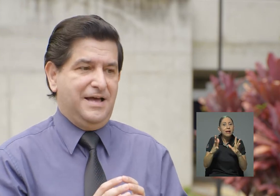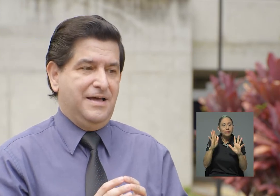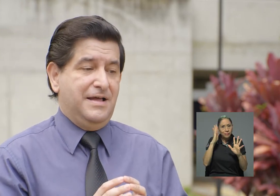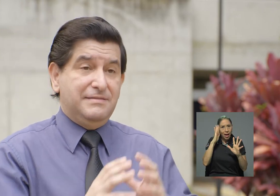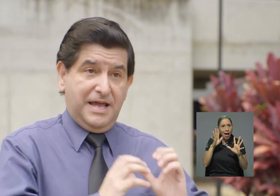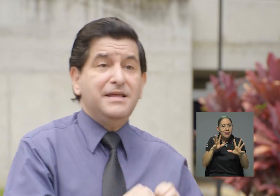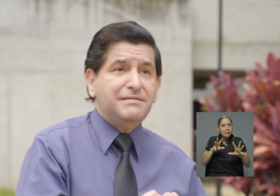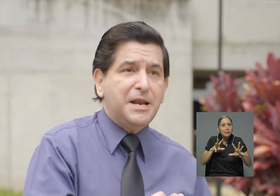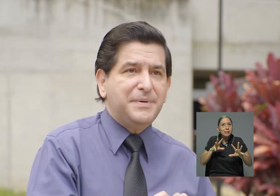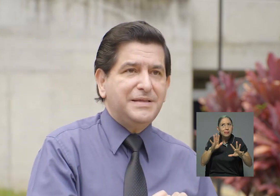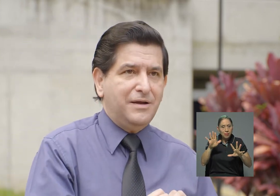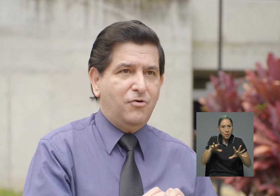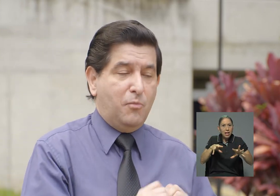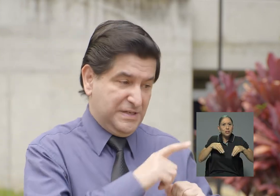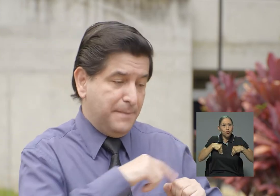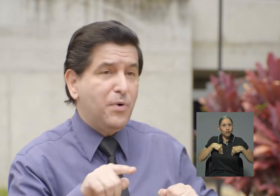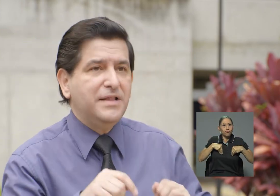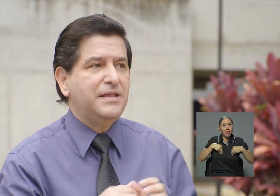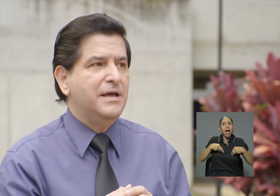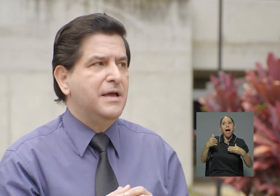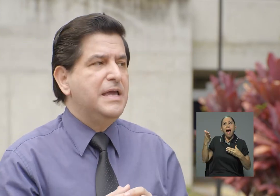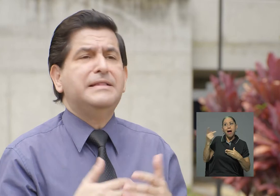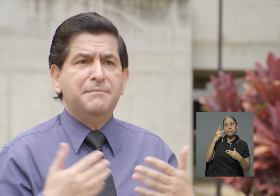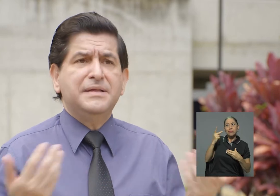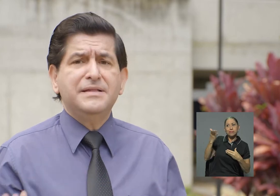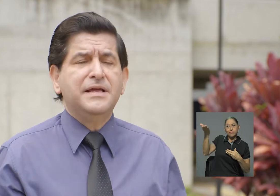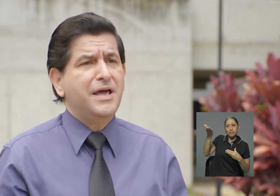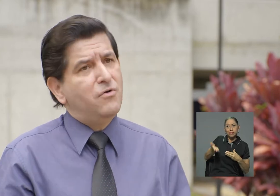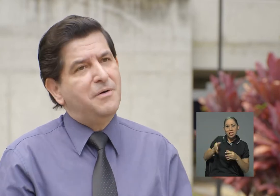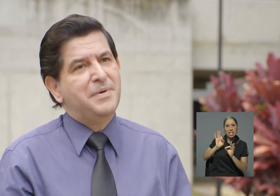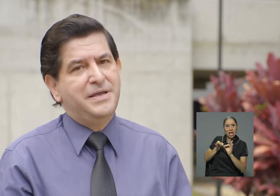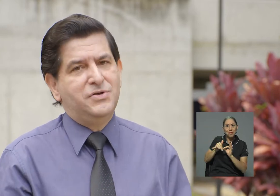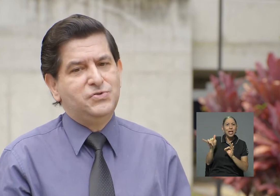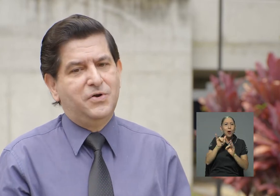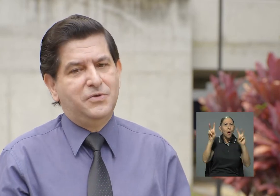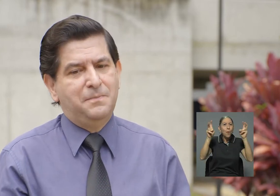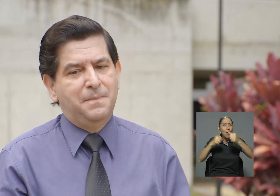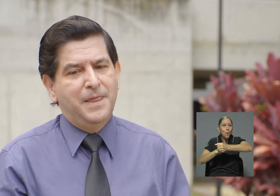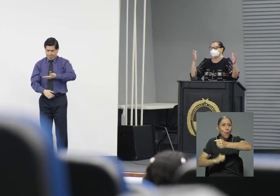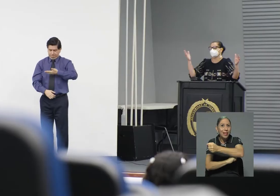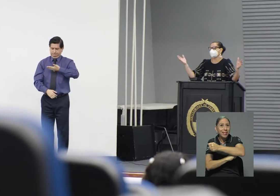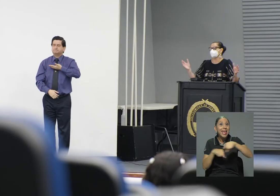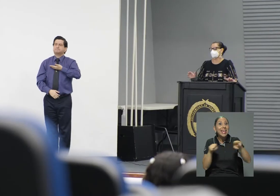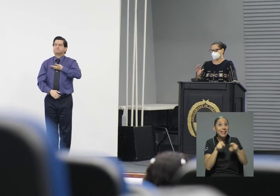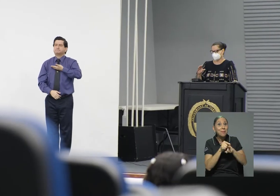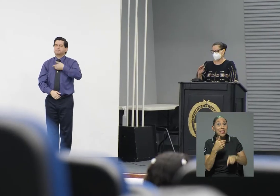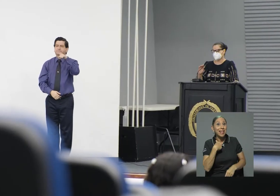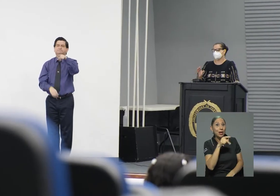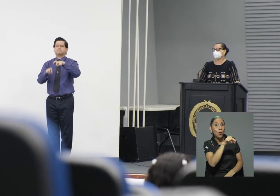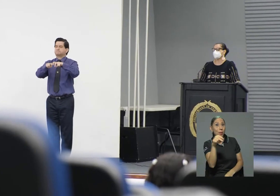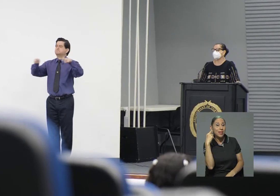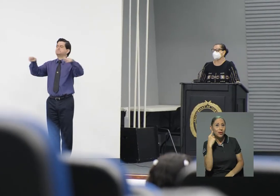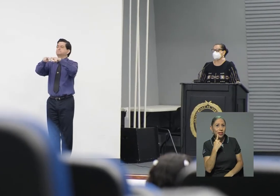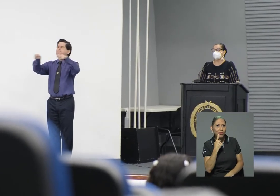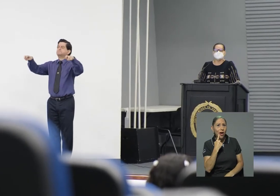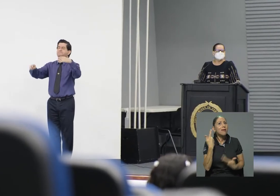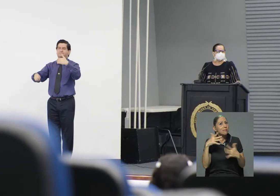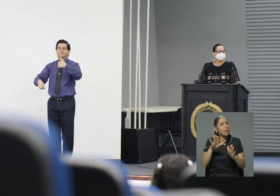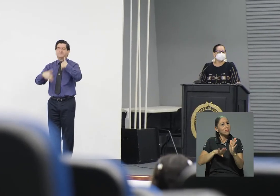del intérprete, como ese puente, y también de tener un compañero sordo. Se va ganando terreno, efectivamente se va ganando,